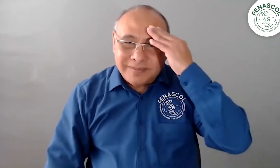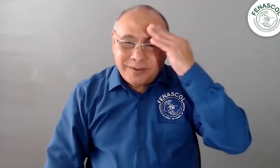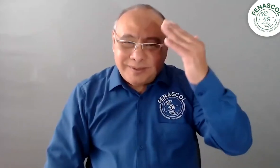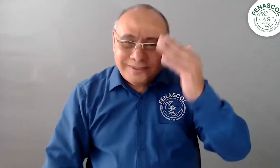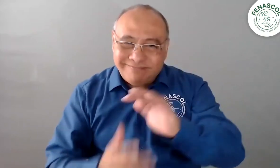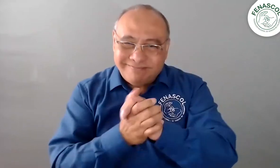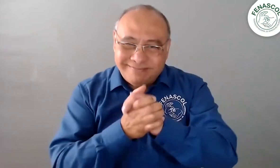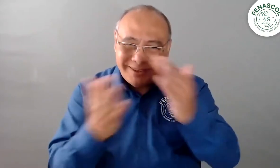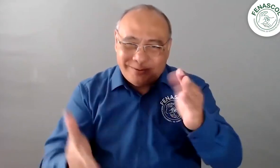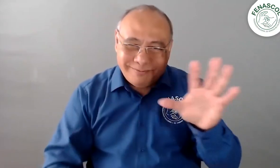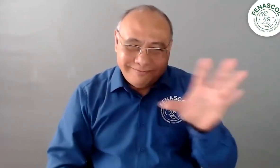Hola, saludos a todos.